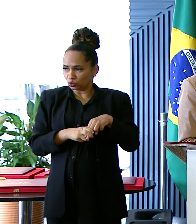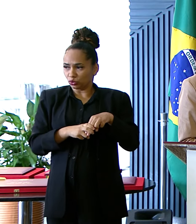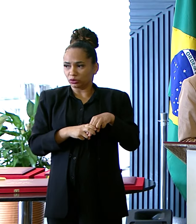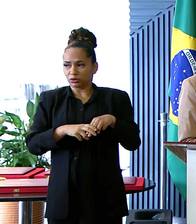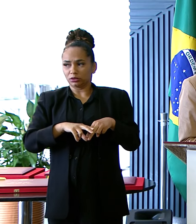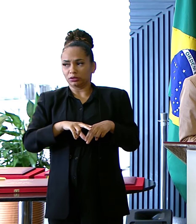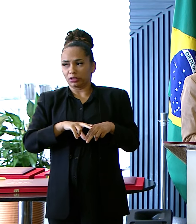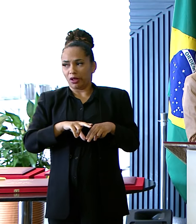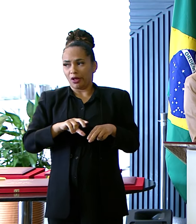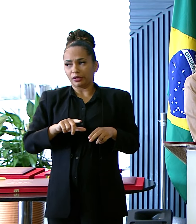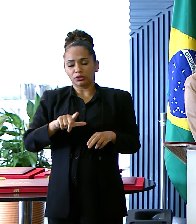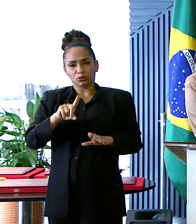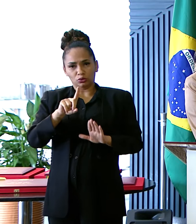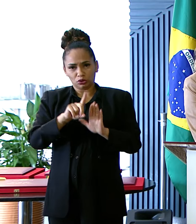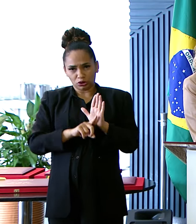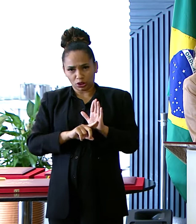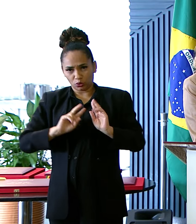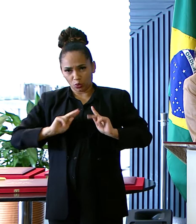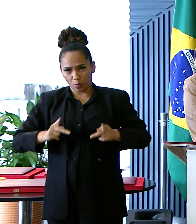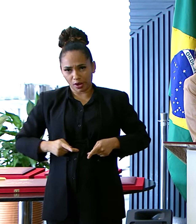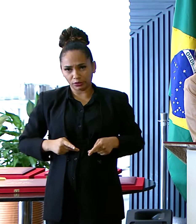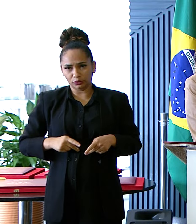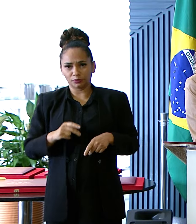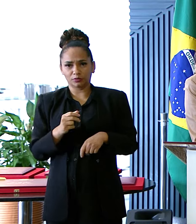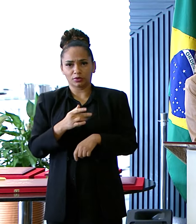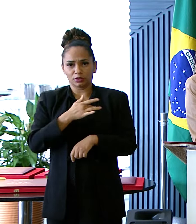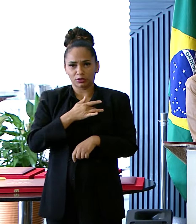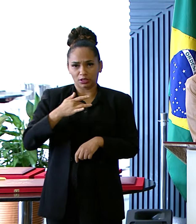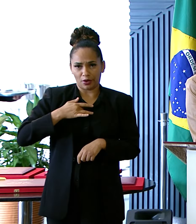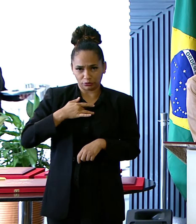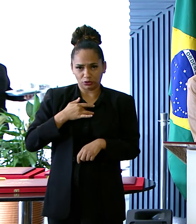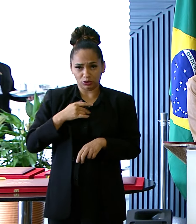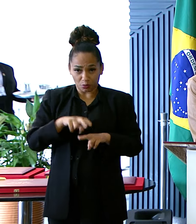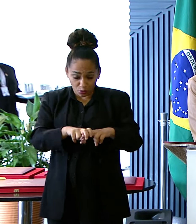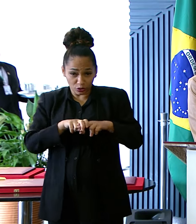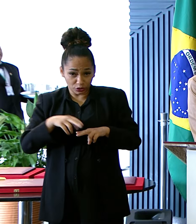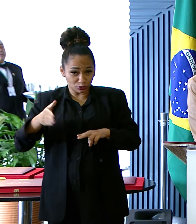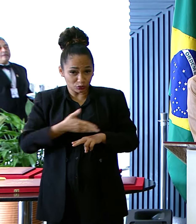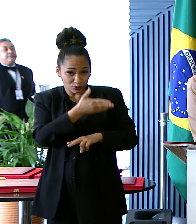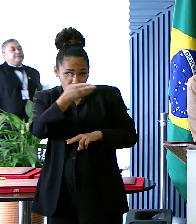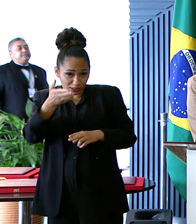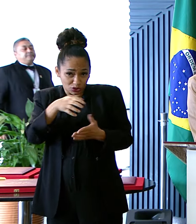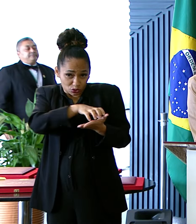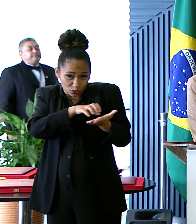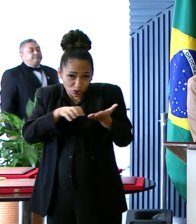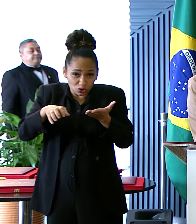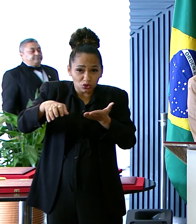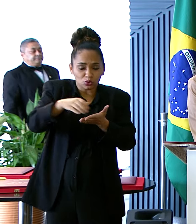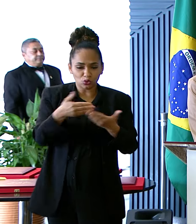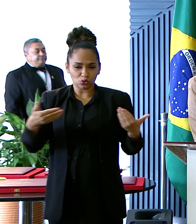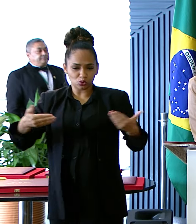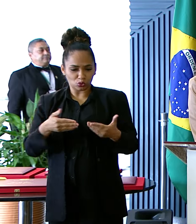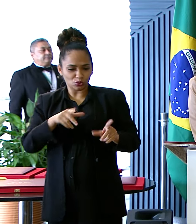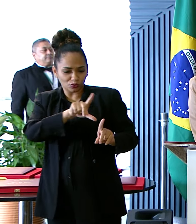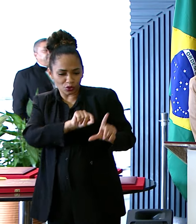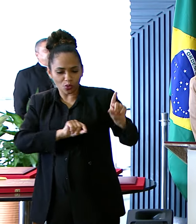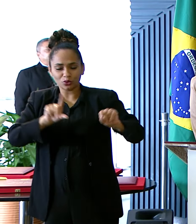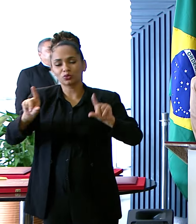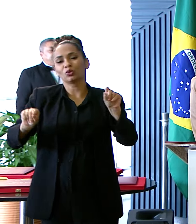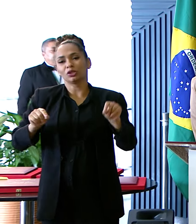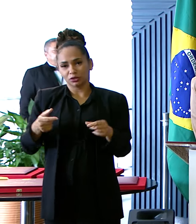saúde E é por esta coerência Que os senhores e senhoras E suas instituições São hoje escolhidas